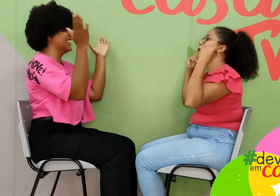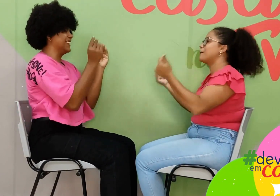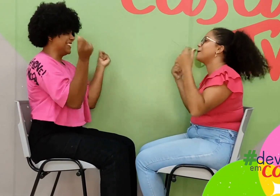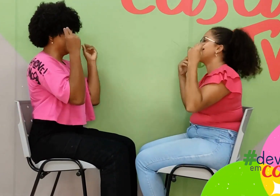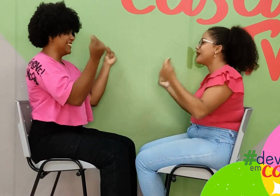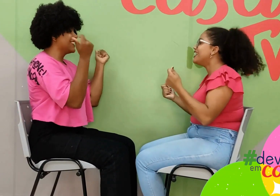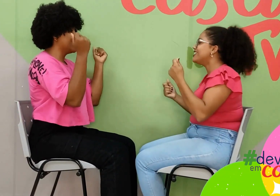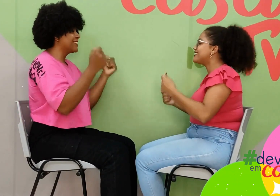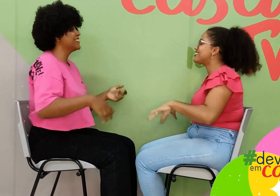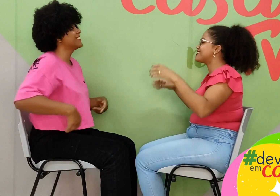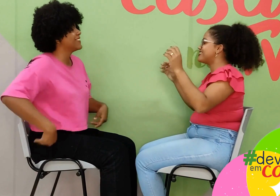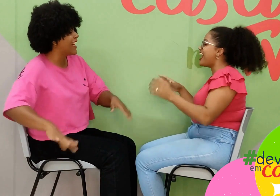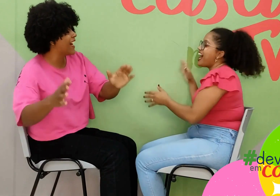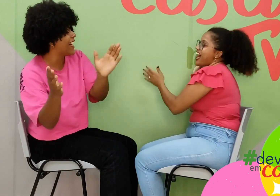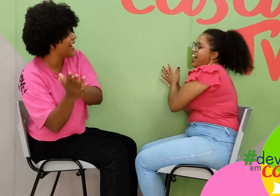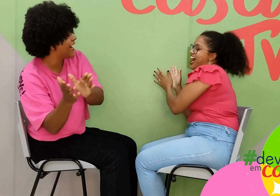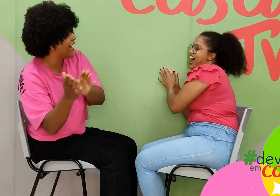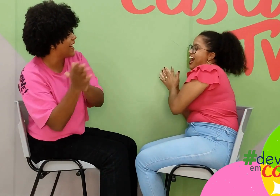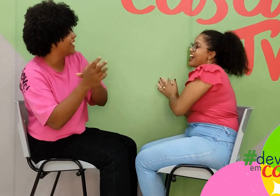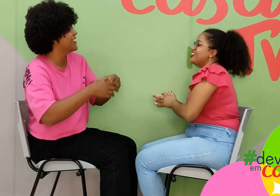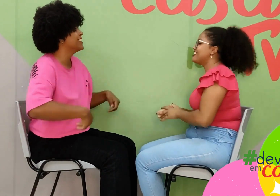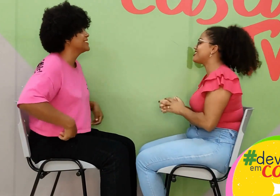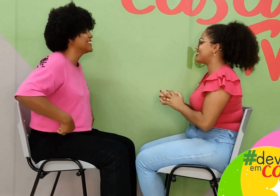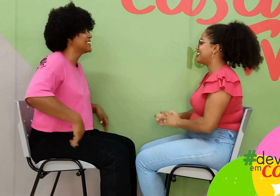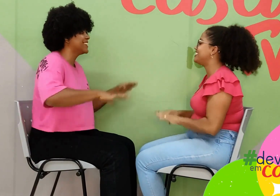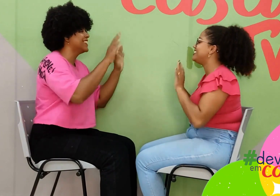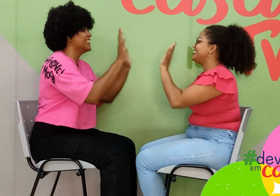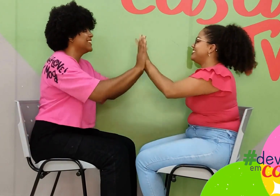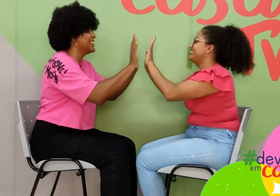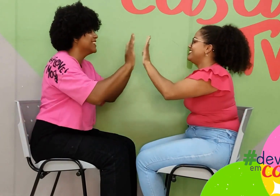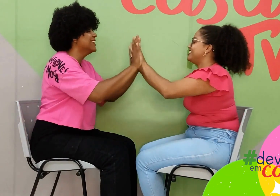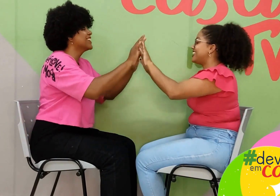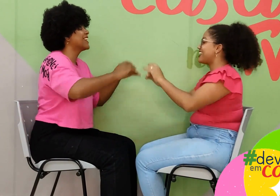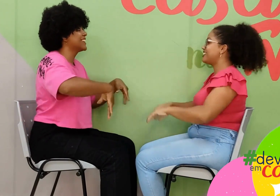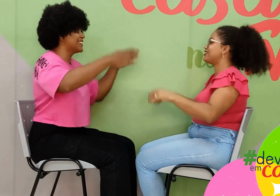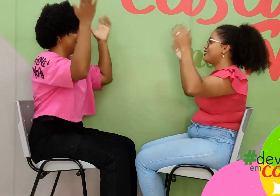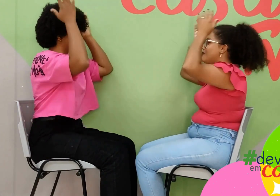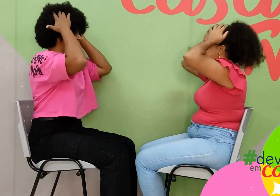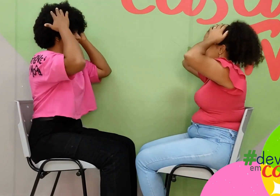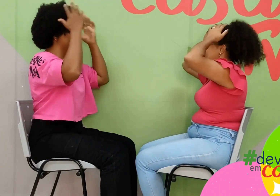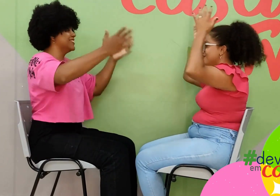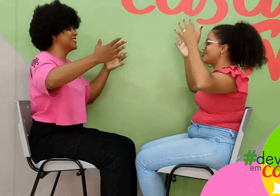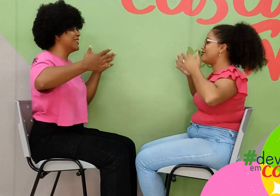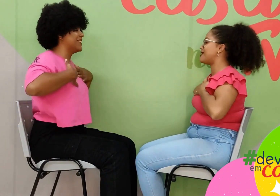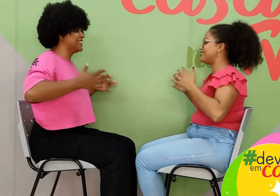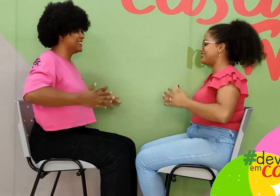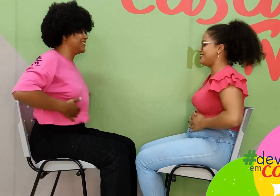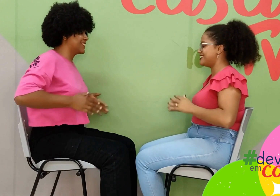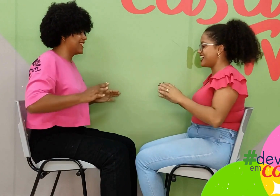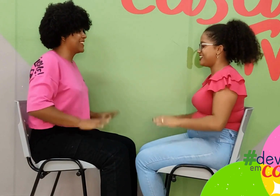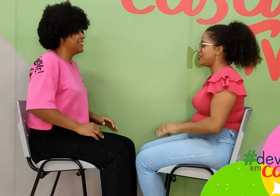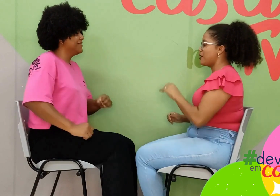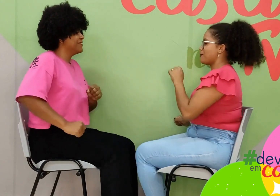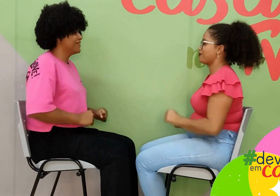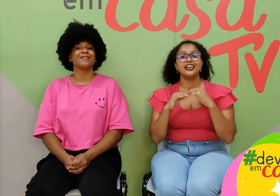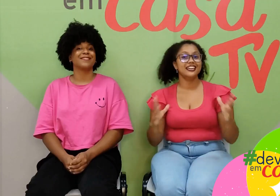Eu danço lá, eu danço aqui Caqui, tomate, o tomate, o caqui E aí,